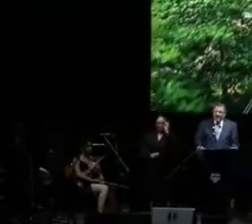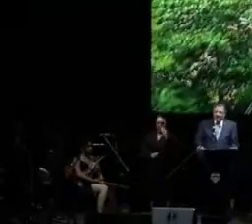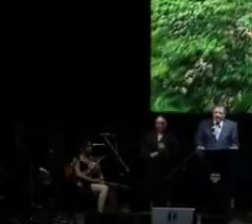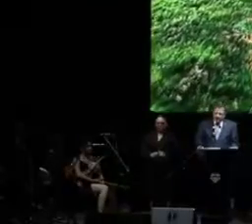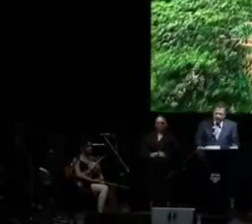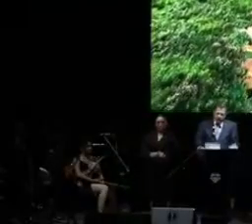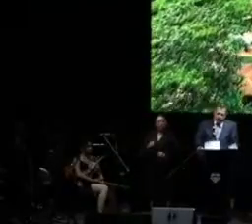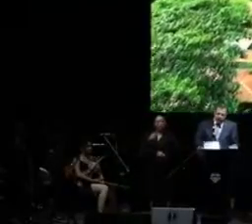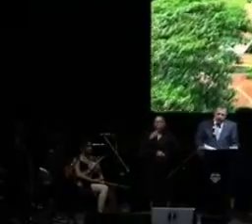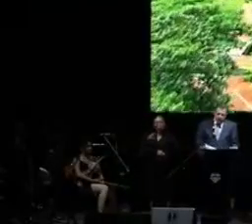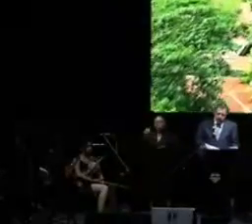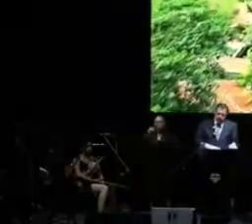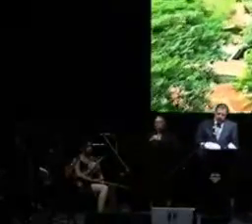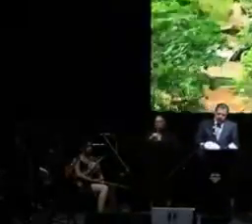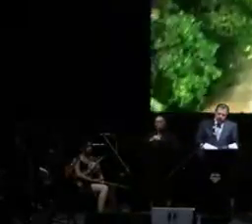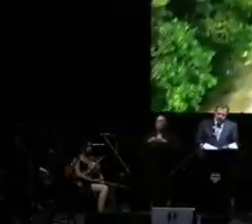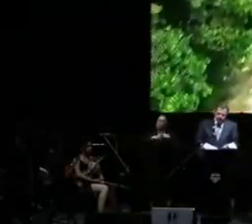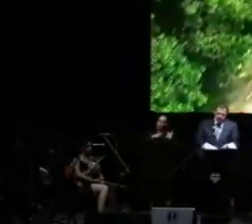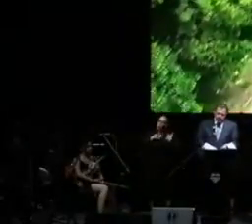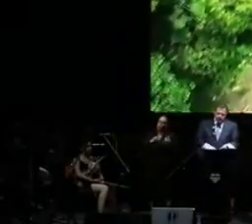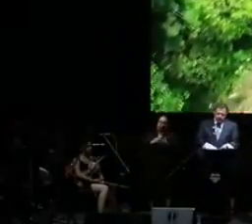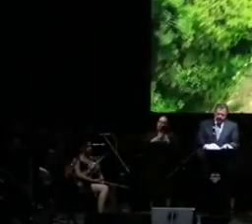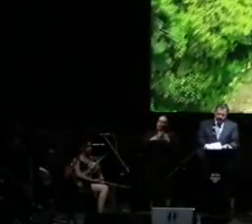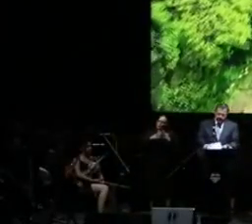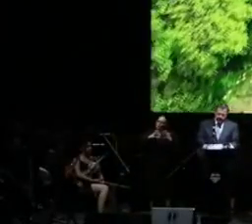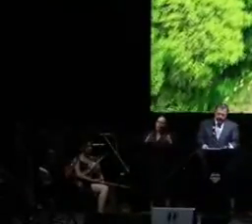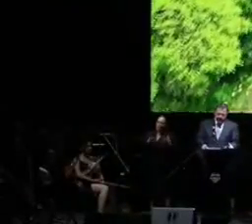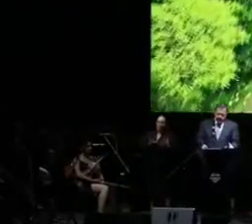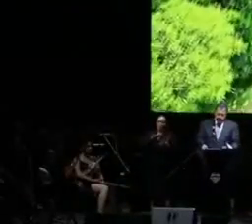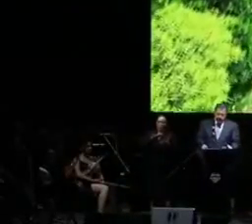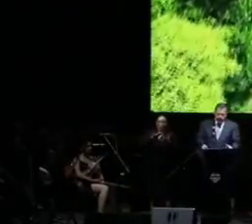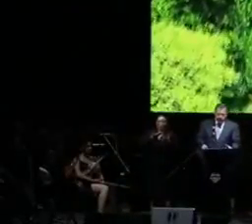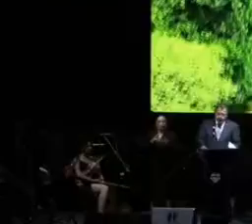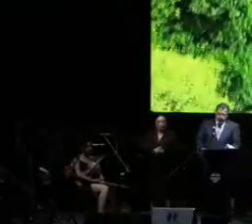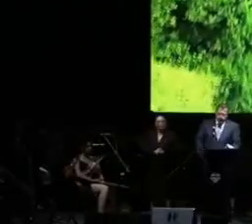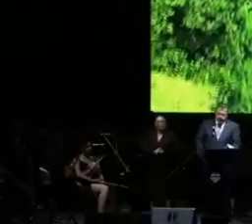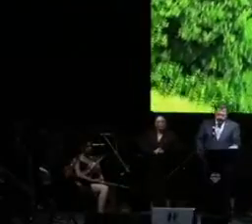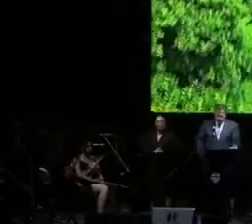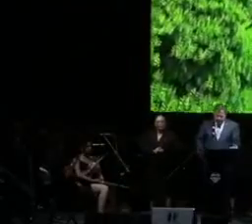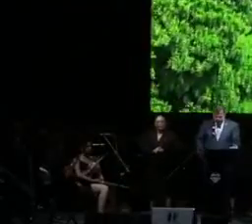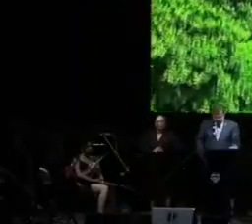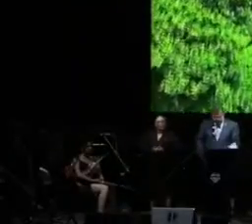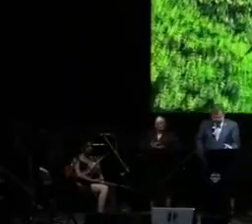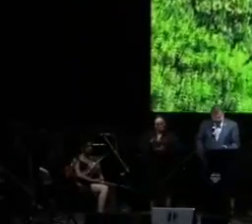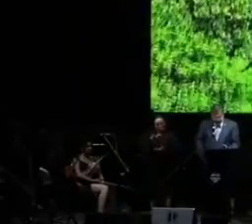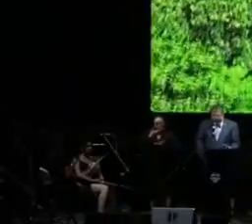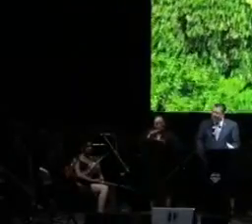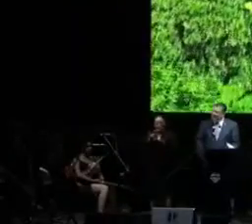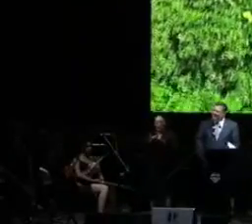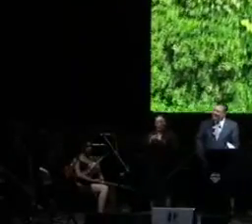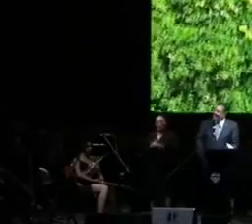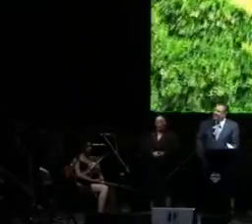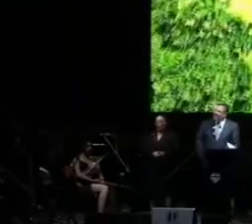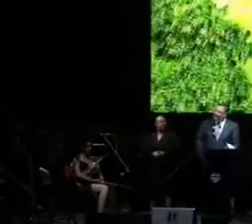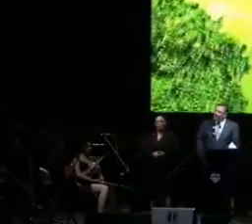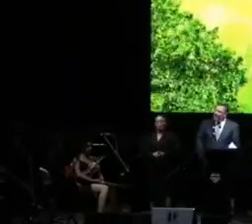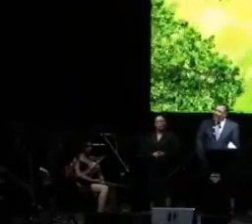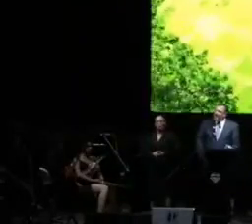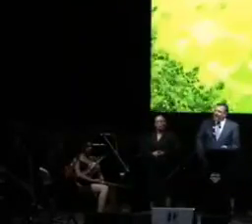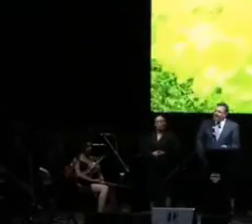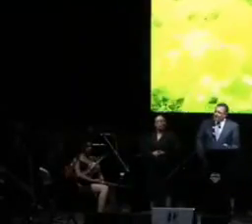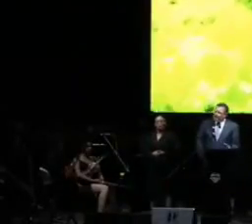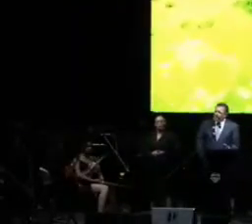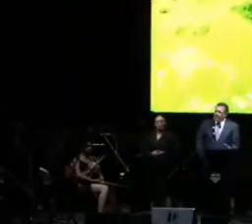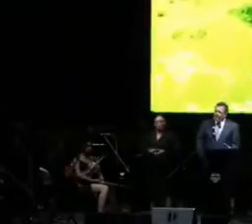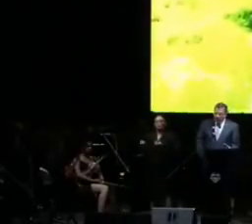Lo digo de nuevo con un corazón hinchido, de orgullo, del bueno, de entre todas